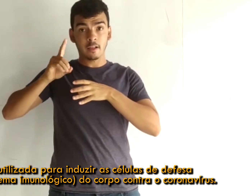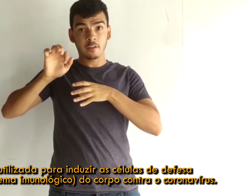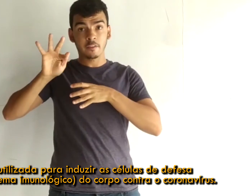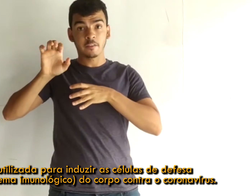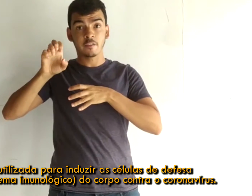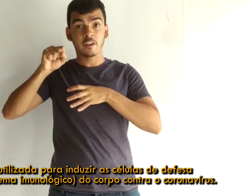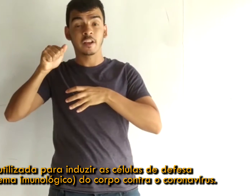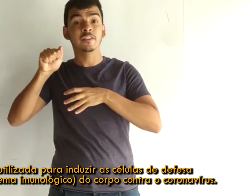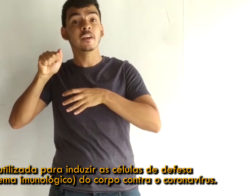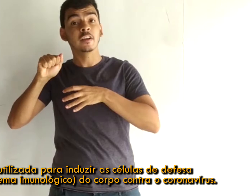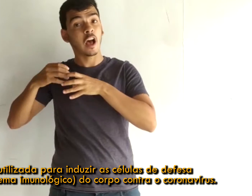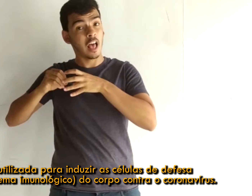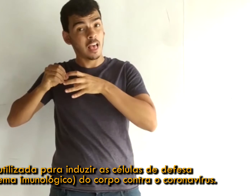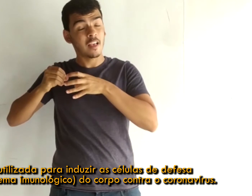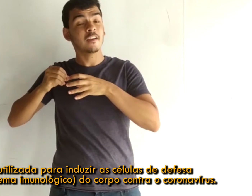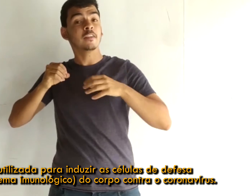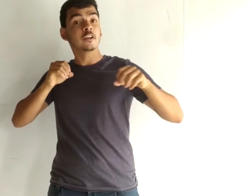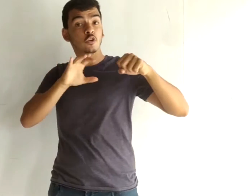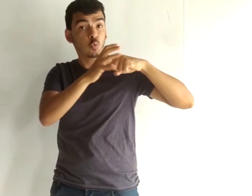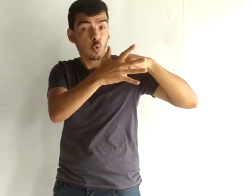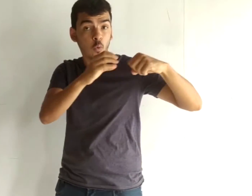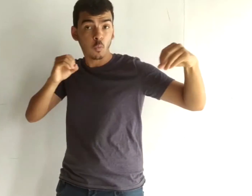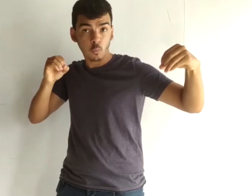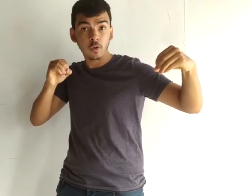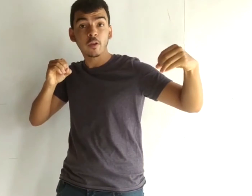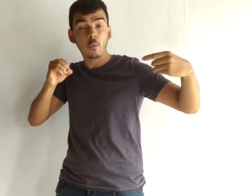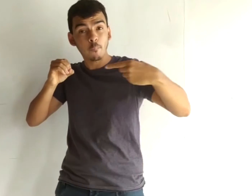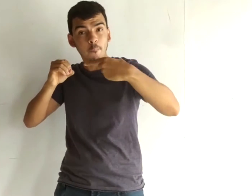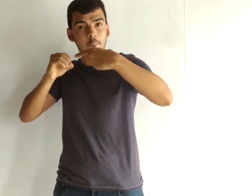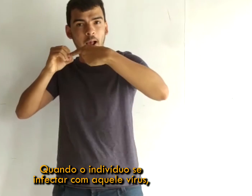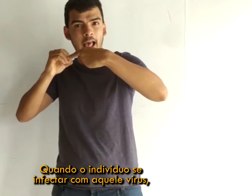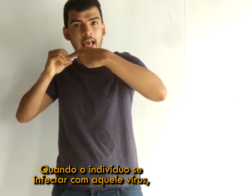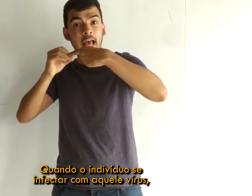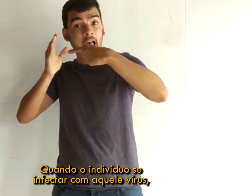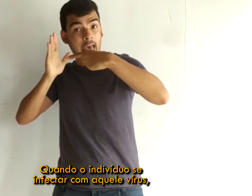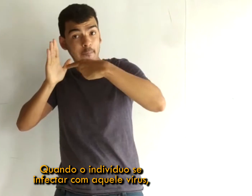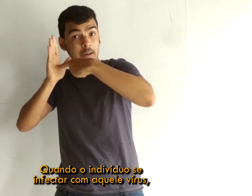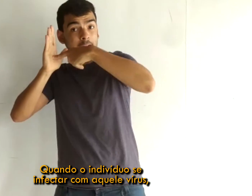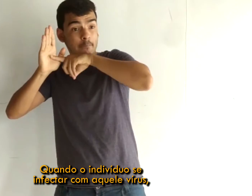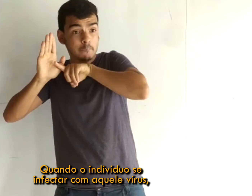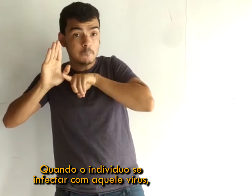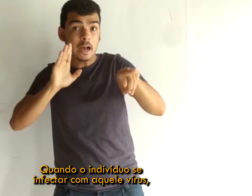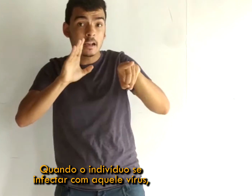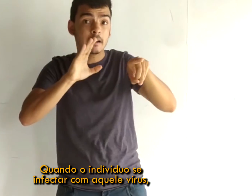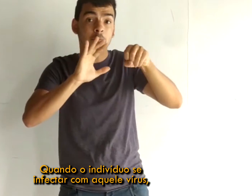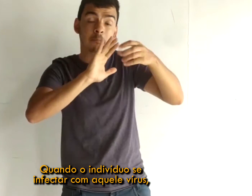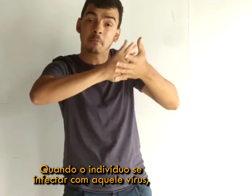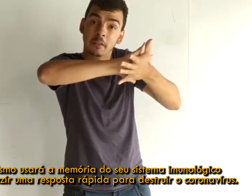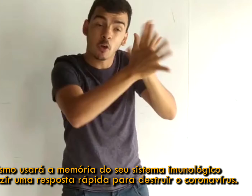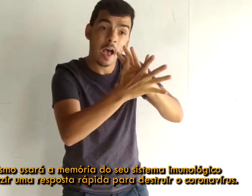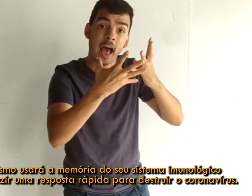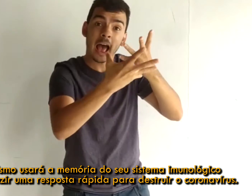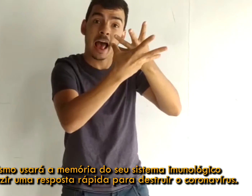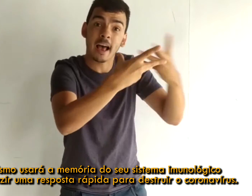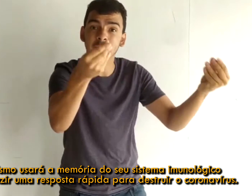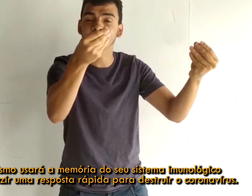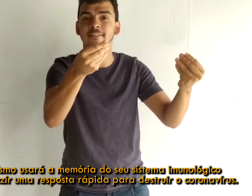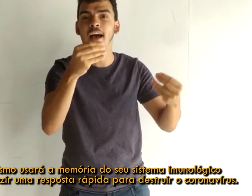imunológico do corpo contra o coronavírus. Quando o indivíduo se infectar com aquele vírus, o organismo